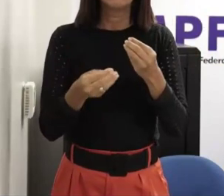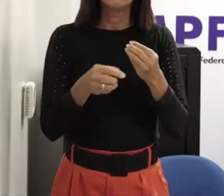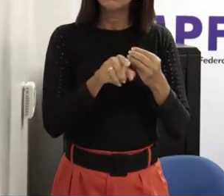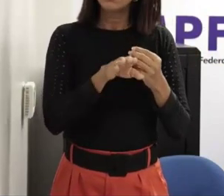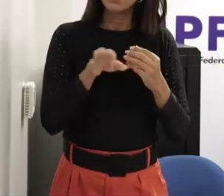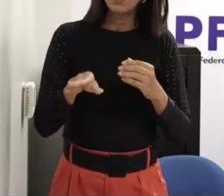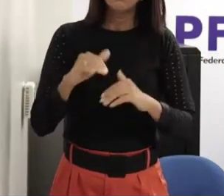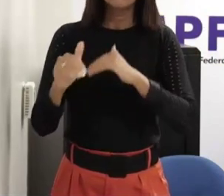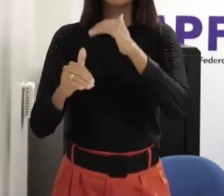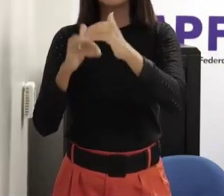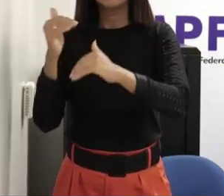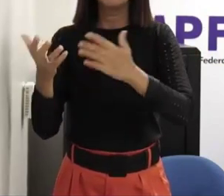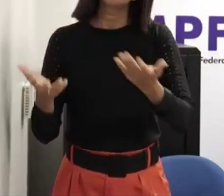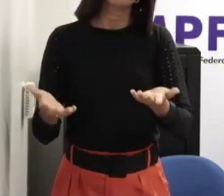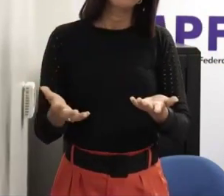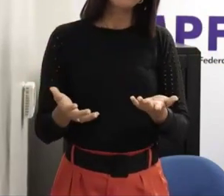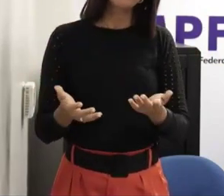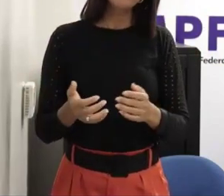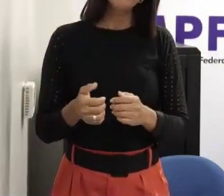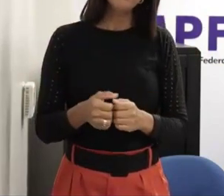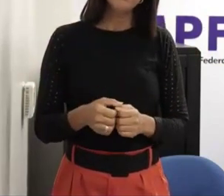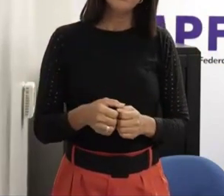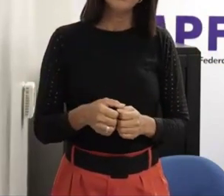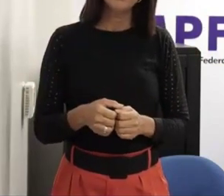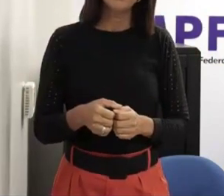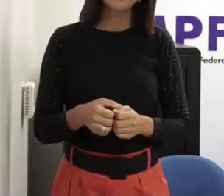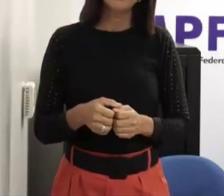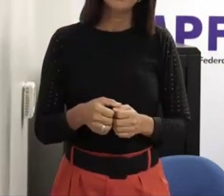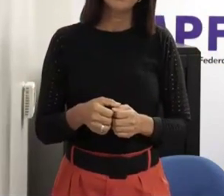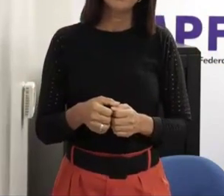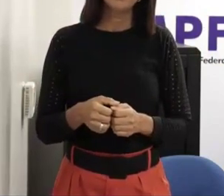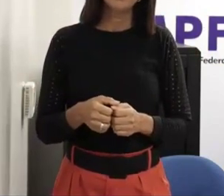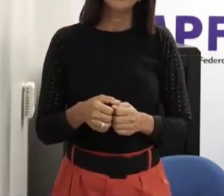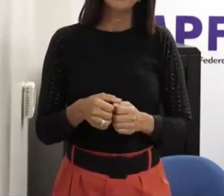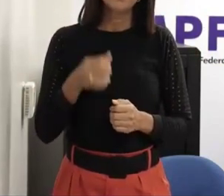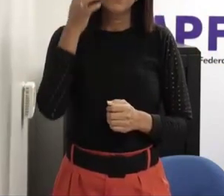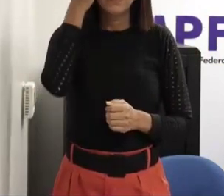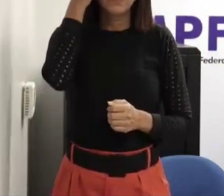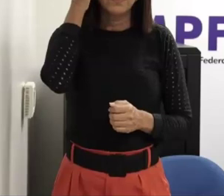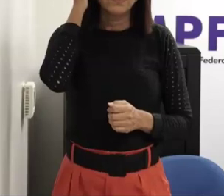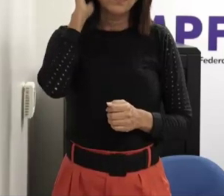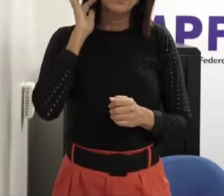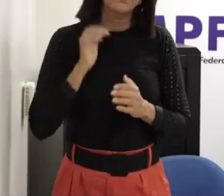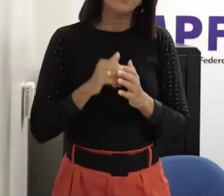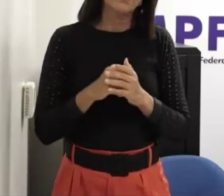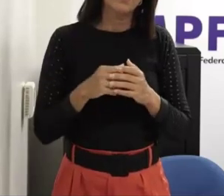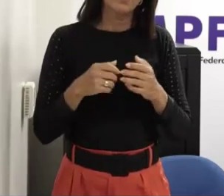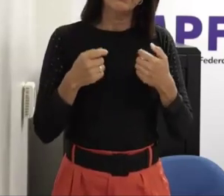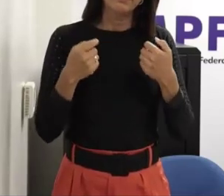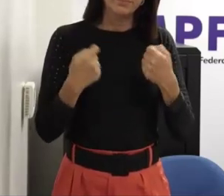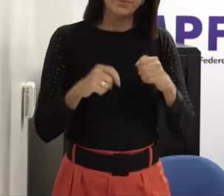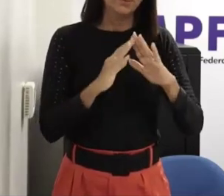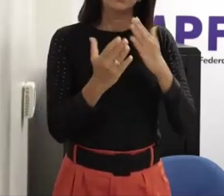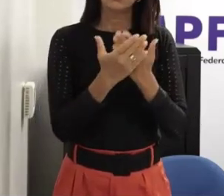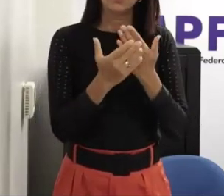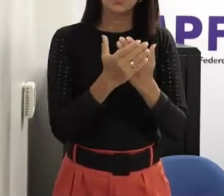burocratas eu não tenho ideia de como é que a aplicabilidade disso qual que o melhor método aí